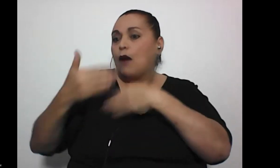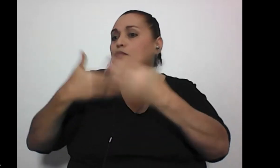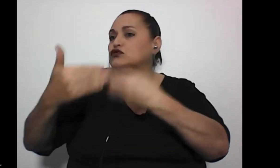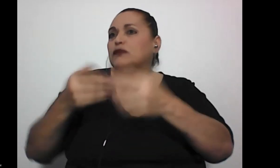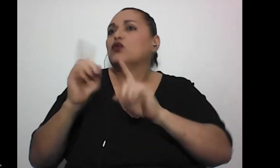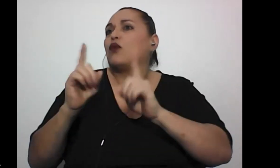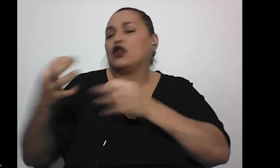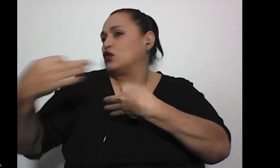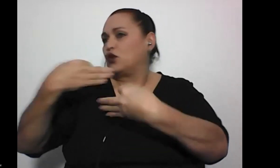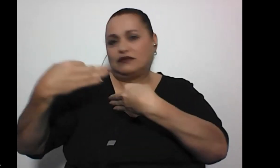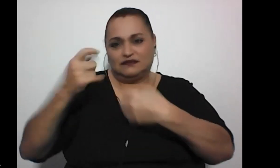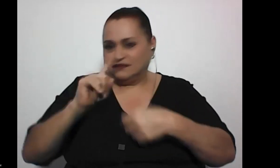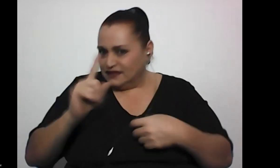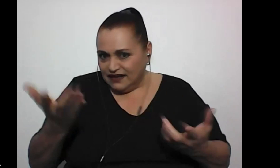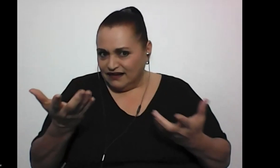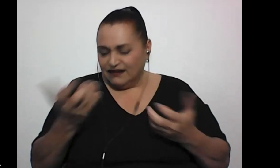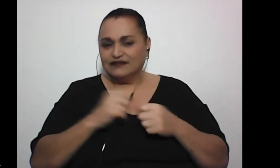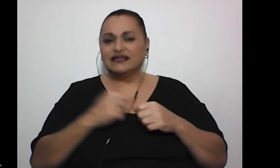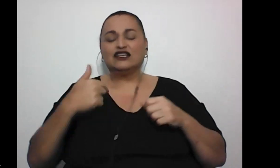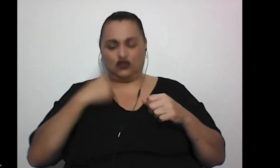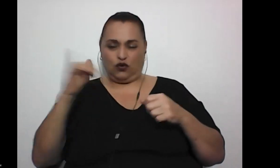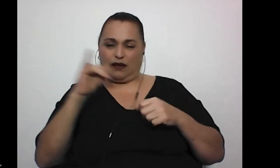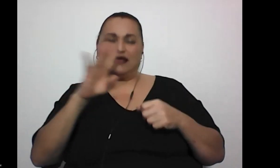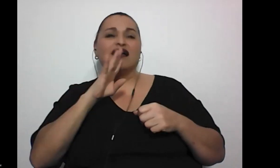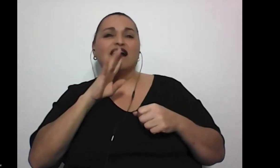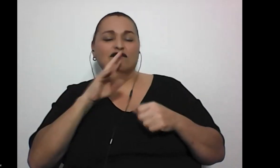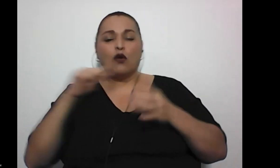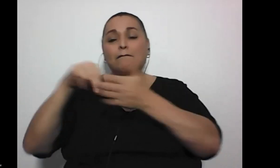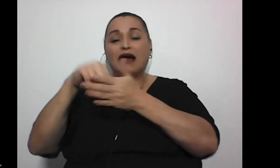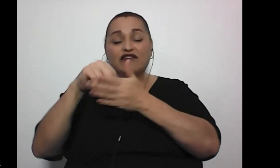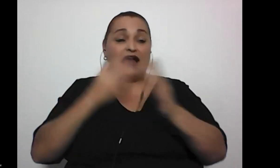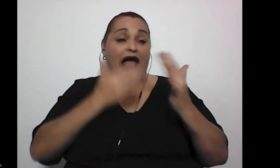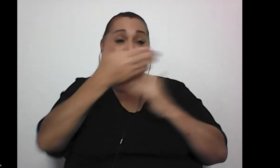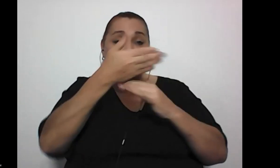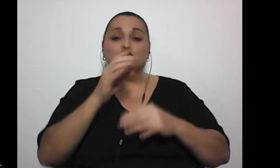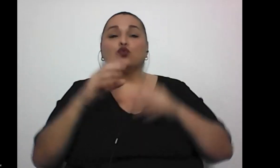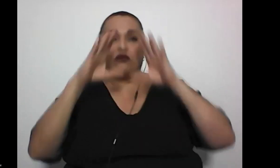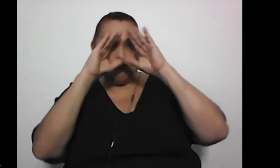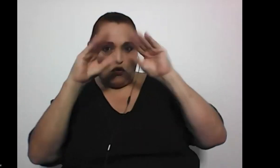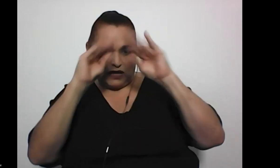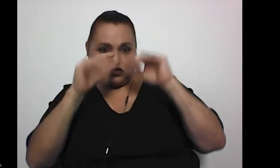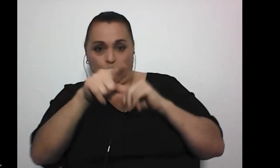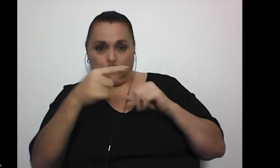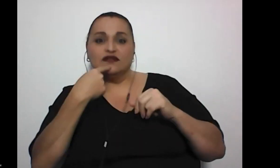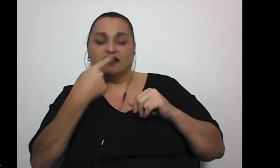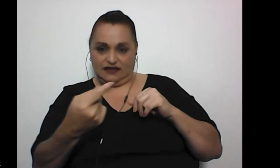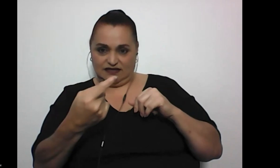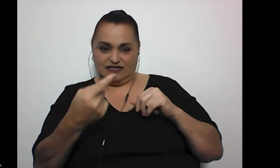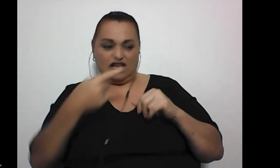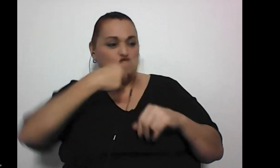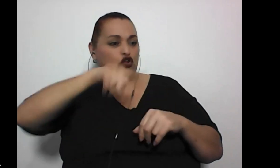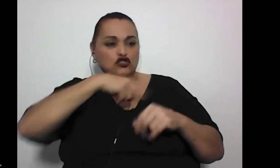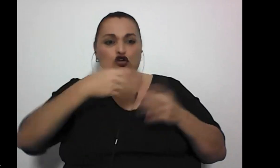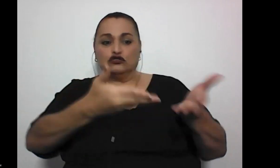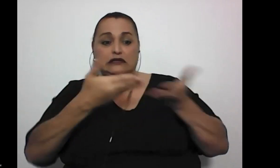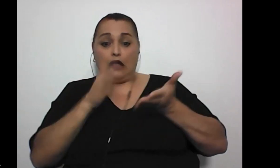haciendo, esa, ese, yo también hablaría de la barrera al acceso a la información, ¿verdad? Como vos también lo mencionaste, que a nosotros se nos dan